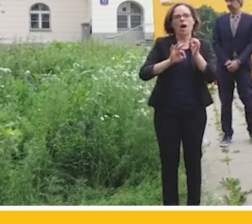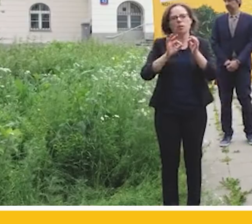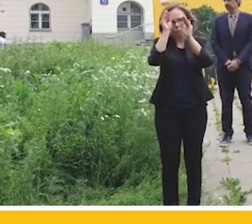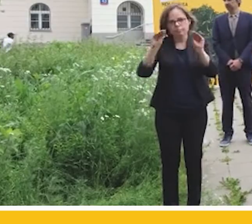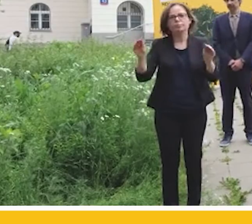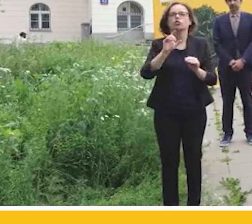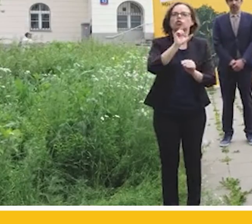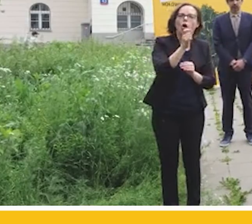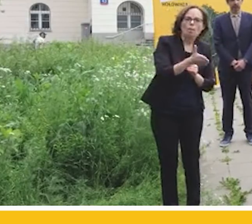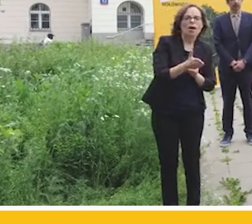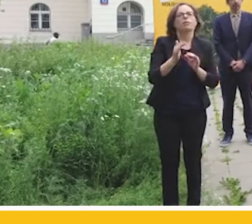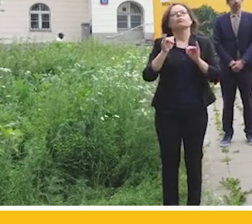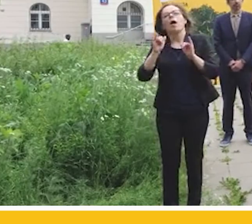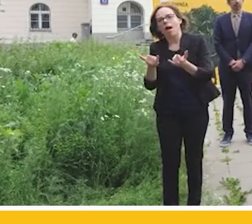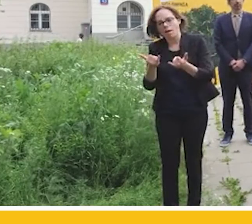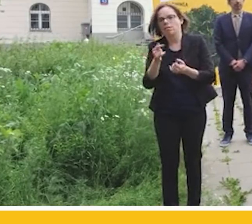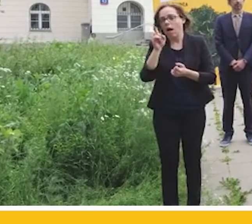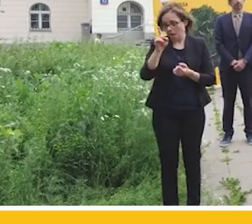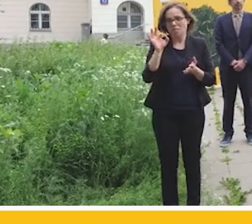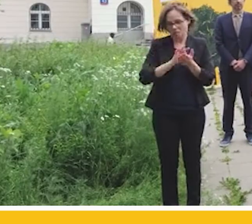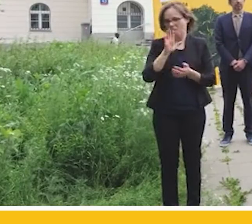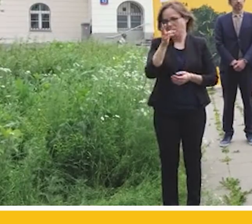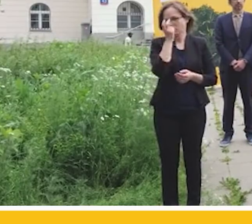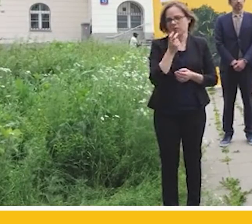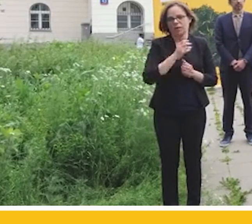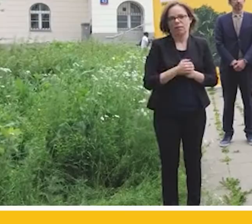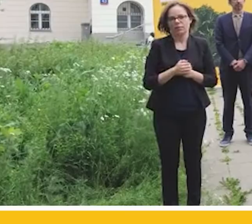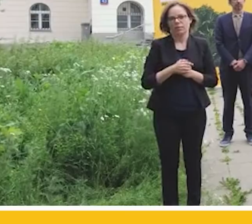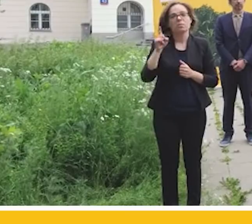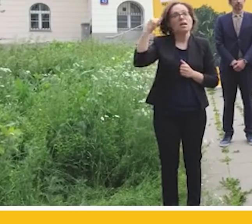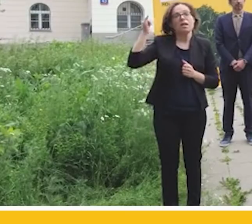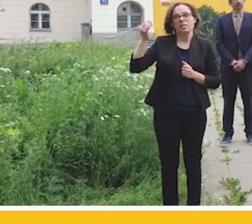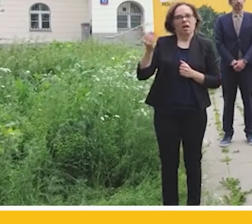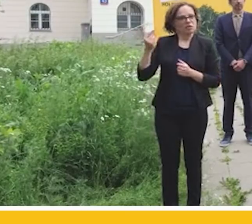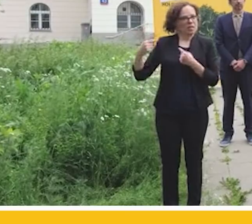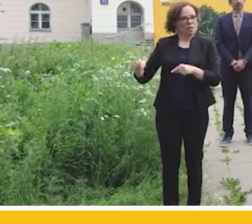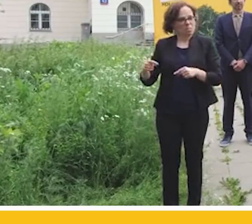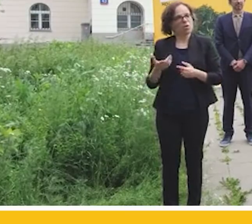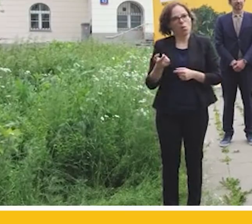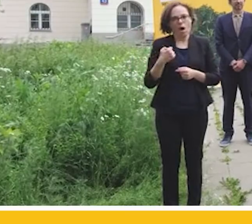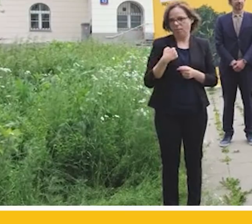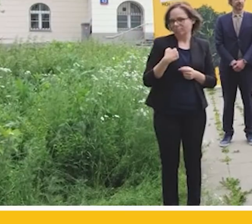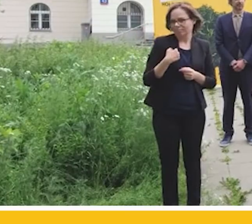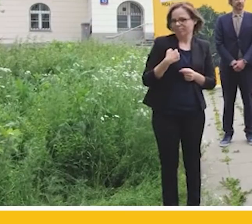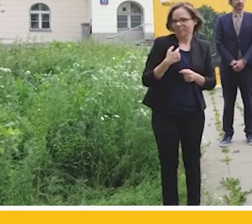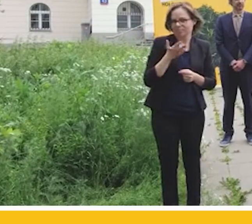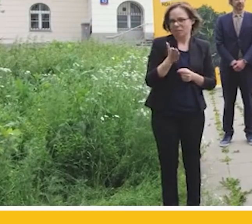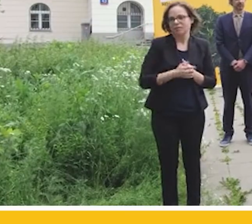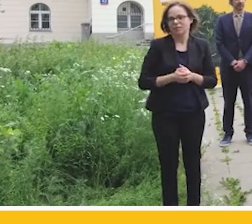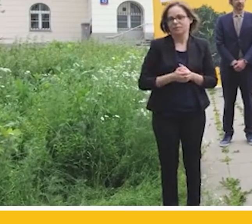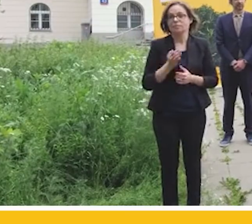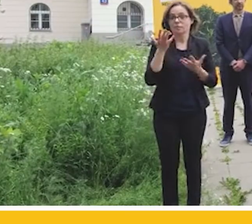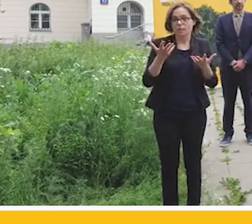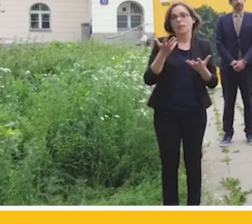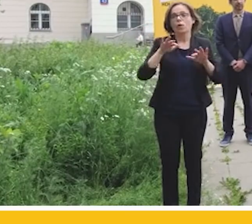będzie się działo i jak będzie się działo. Ale będzie się działo. I to będzie się tak działo, jak jeszcze u nikogo się nie działo. Więc zapowiadam już, że jeżeli